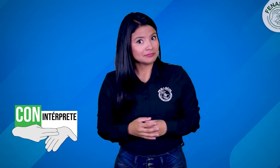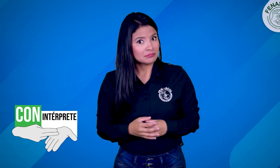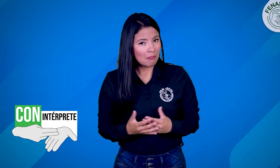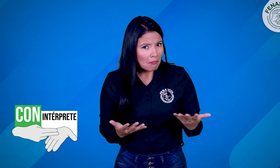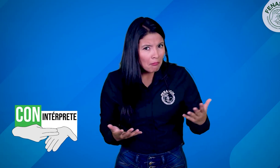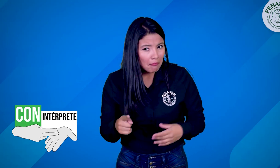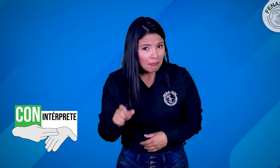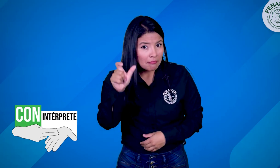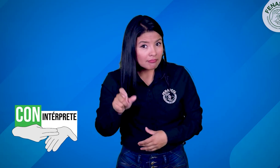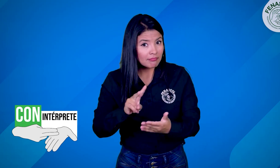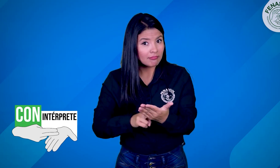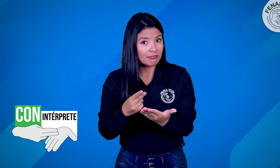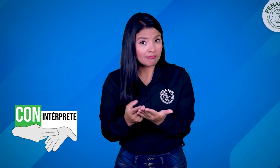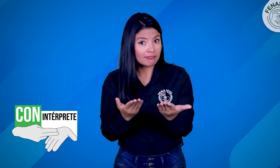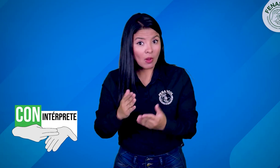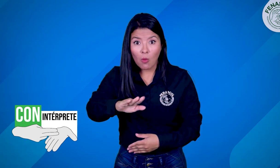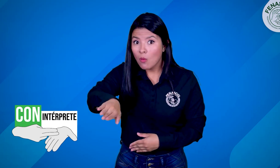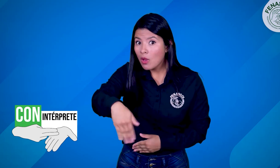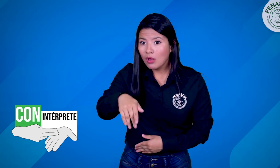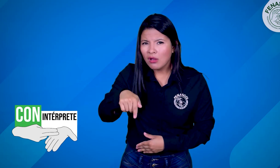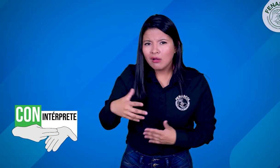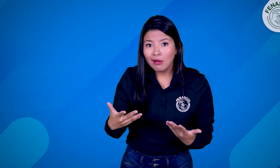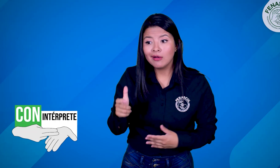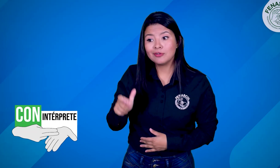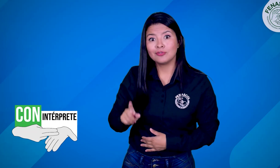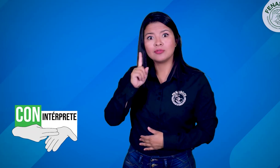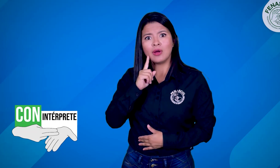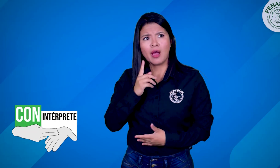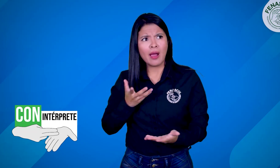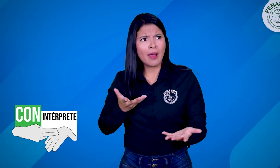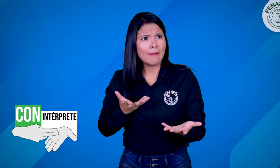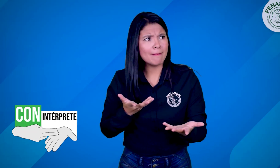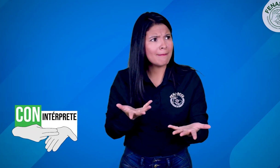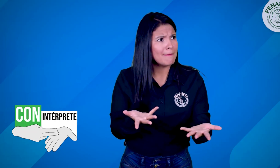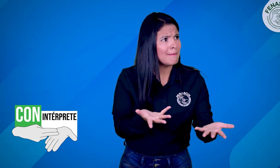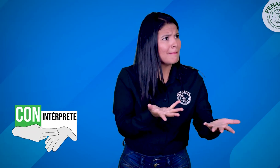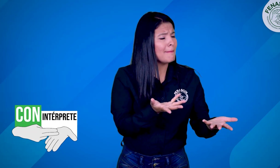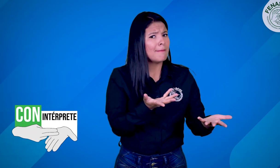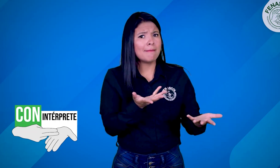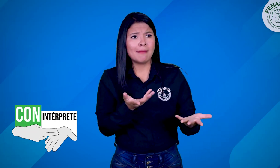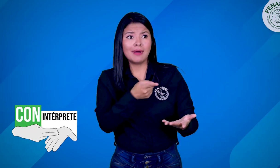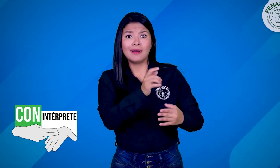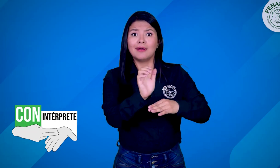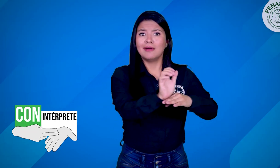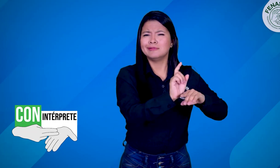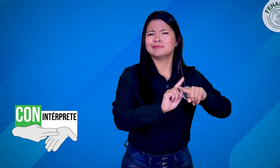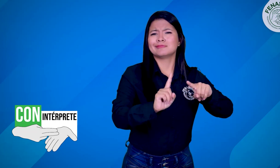no hay intérpretes de lengua de señas, las personas sordas no pueden ejercer su derecho a participar y se enfrentan a